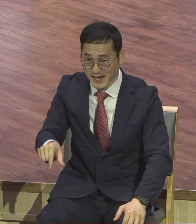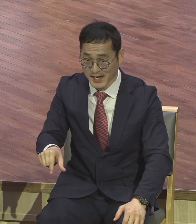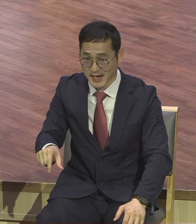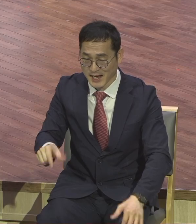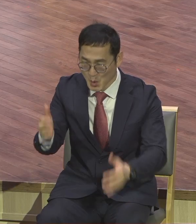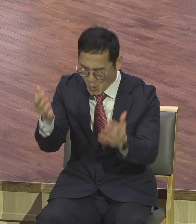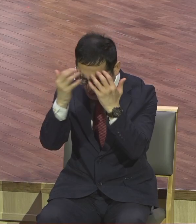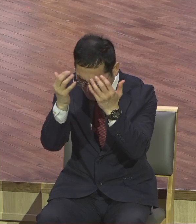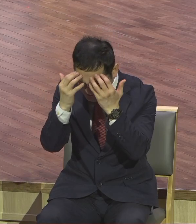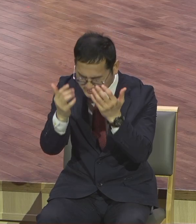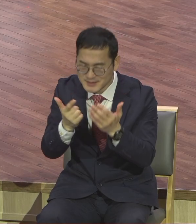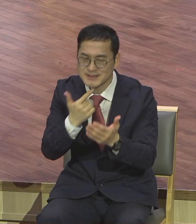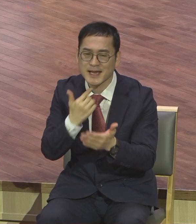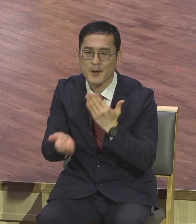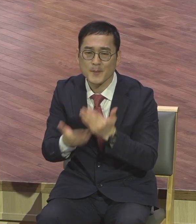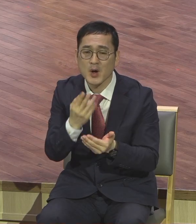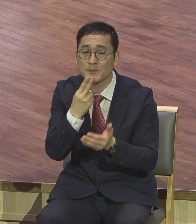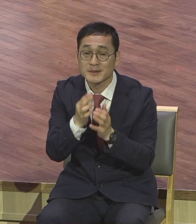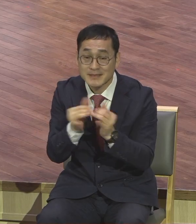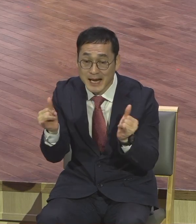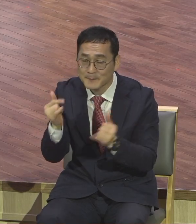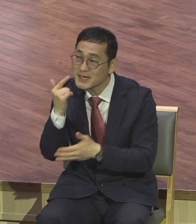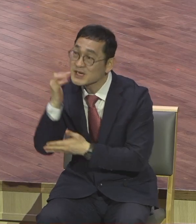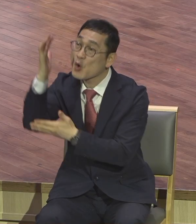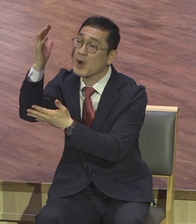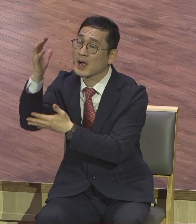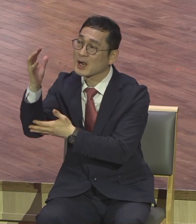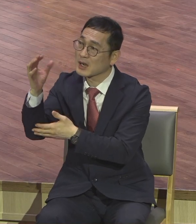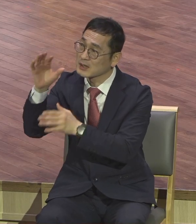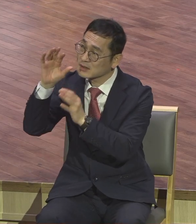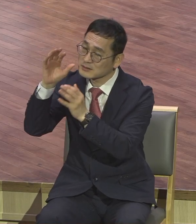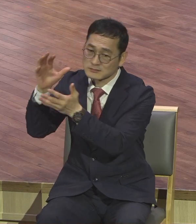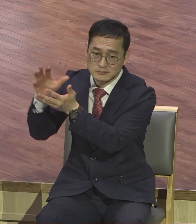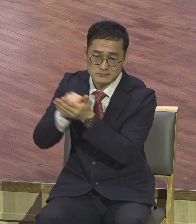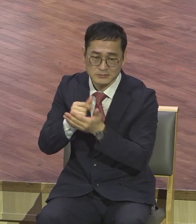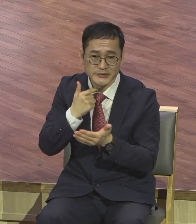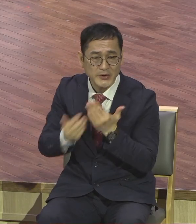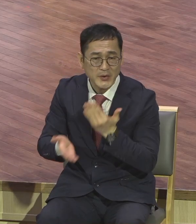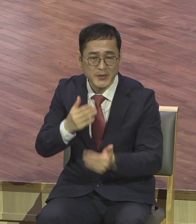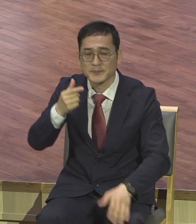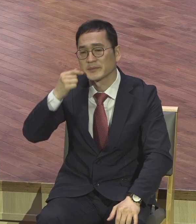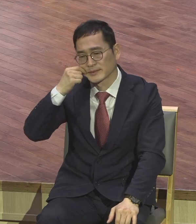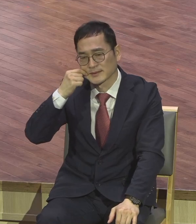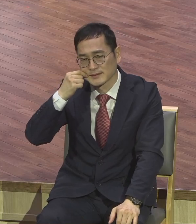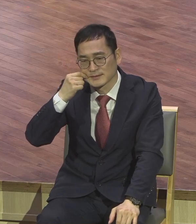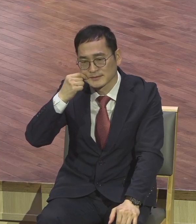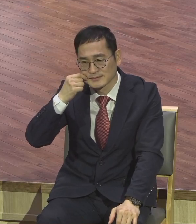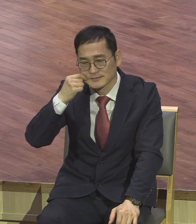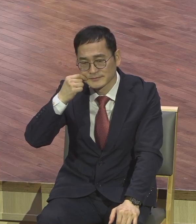고난을 체험 못한 사람 영광 체험 못해 아멘 그러니까